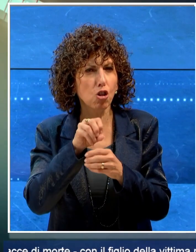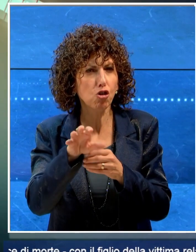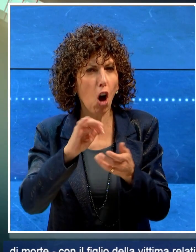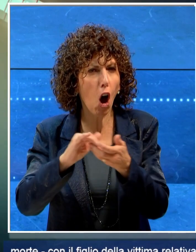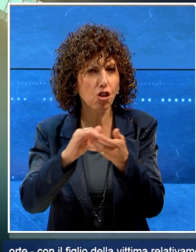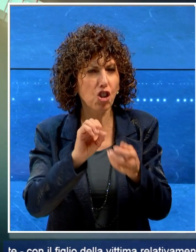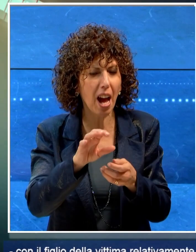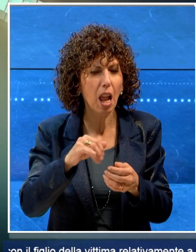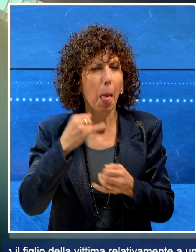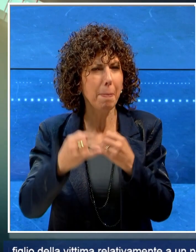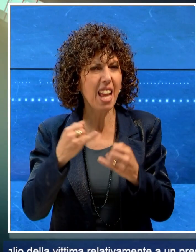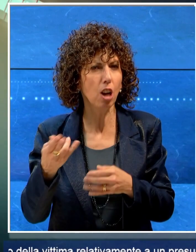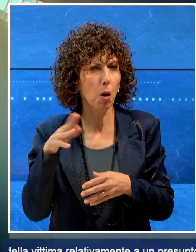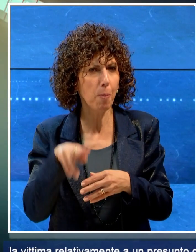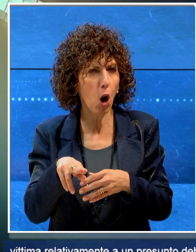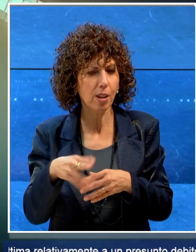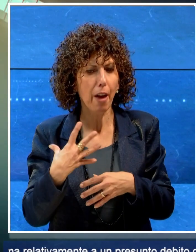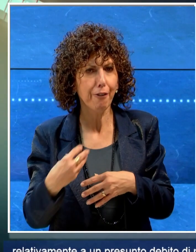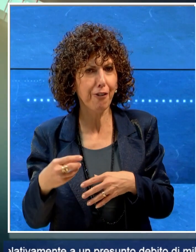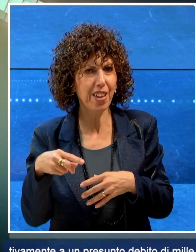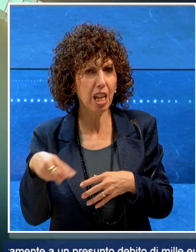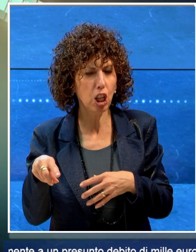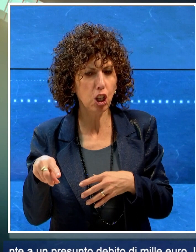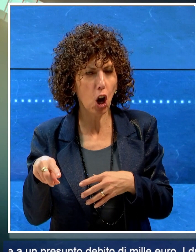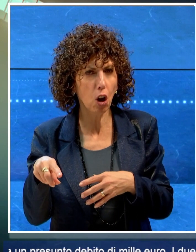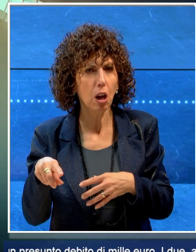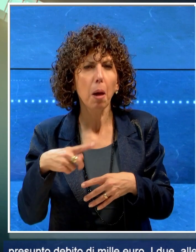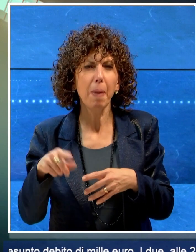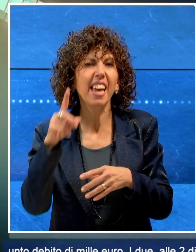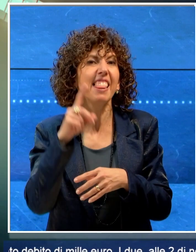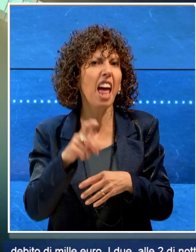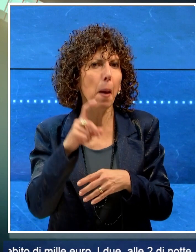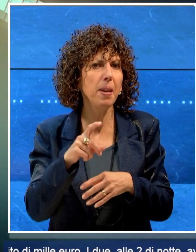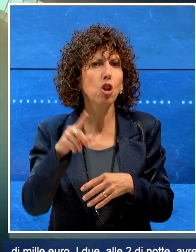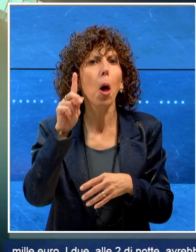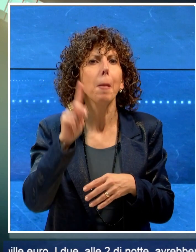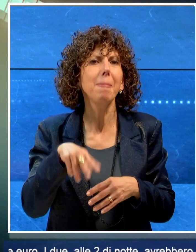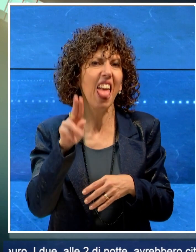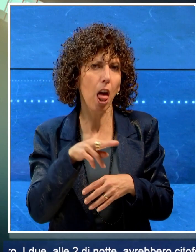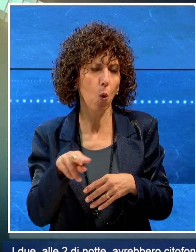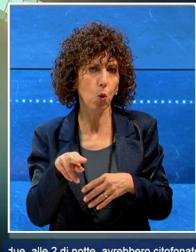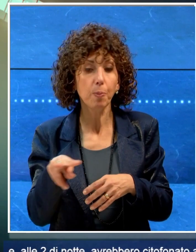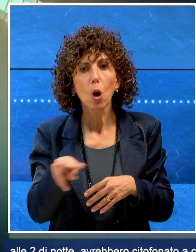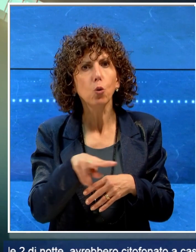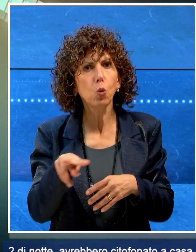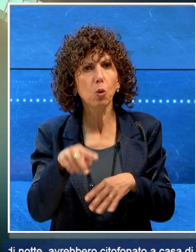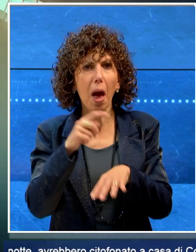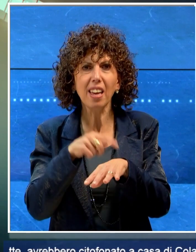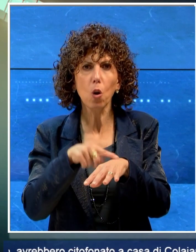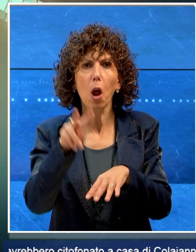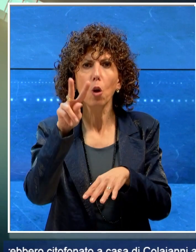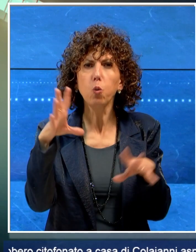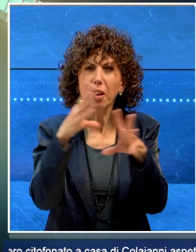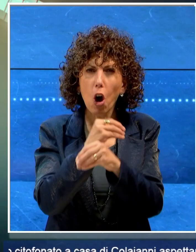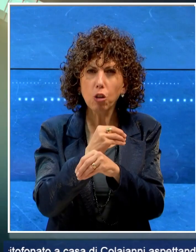di morte con il figlio della vittima relativamente a un presunto debito di 1000 euro. I due, alle 2 di